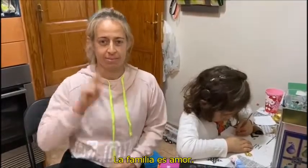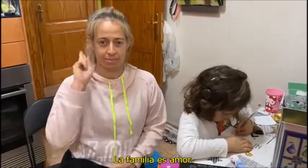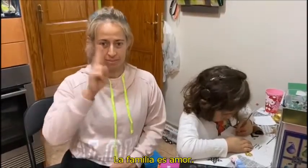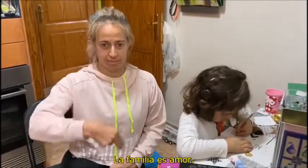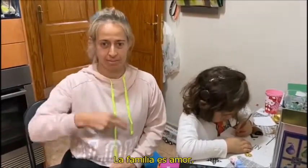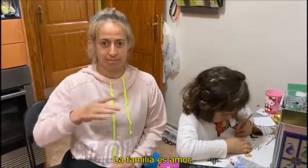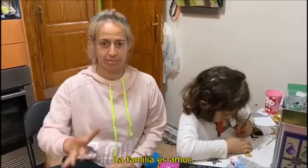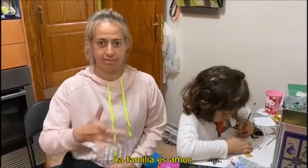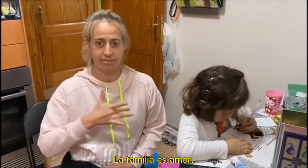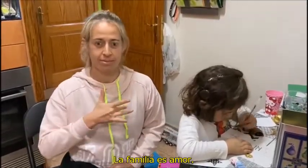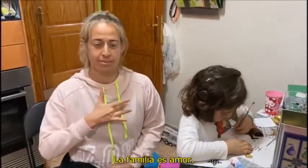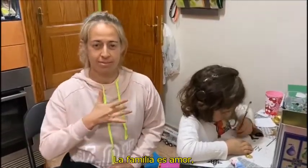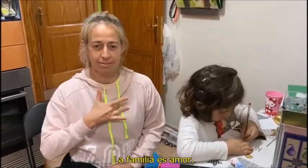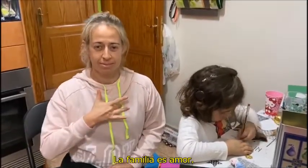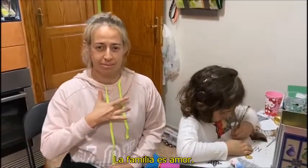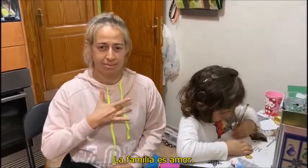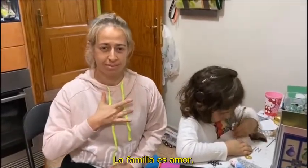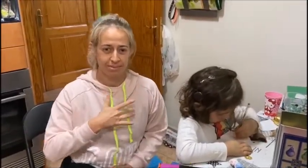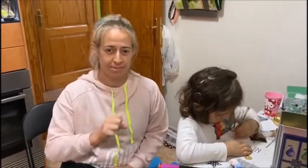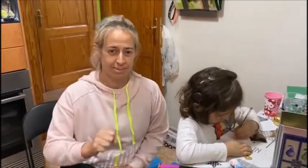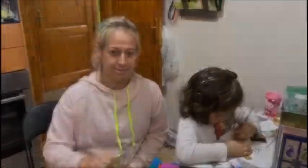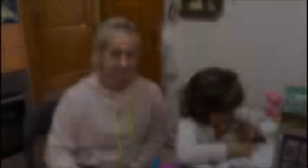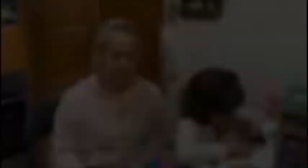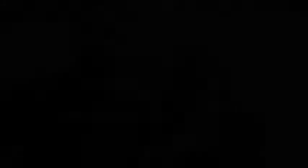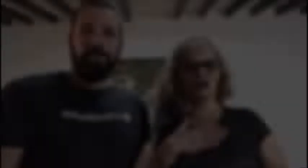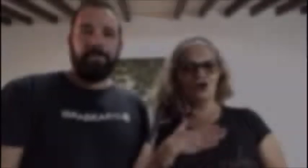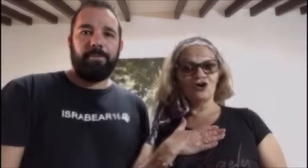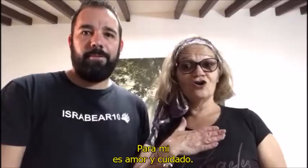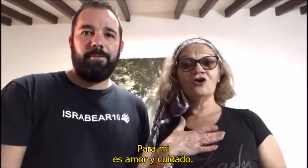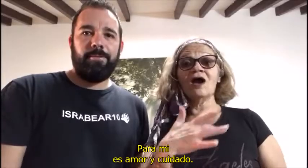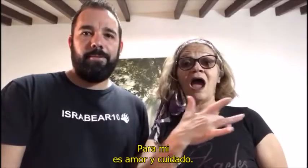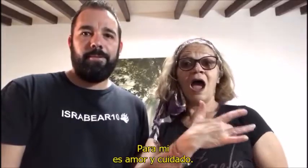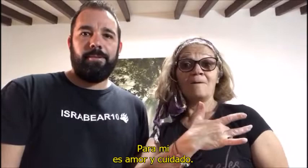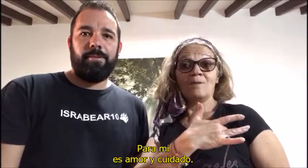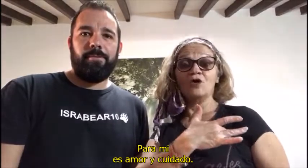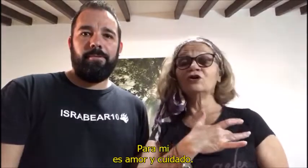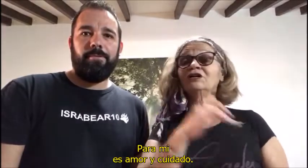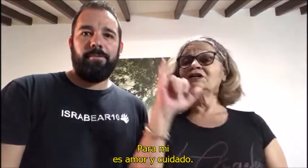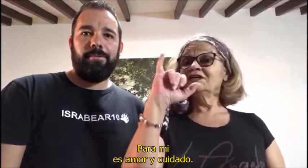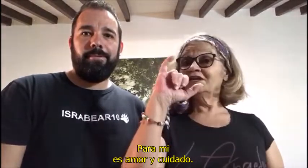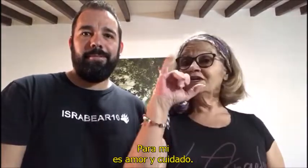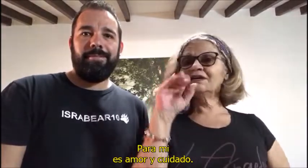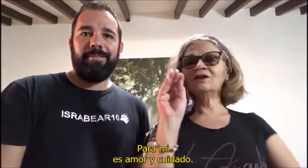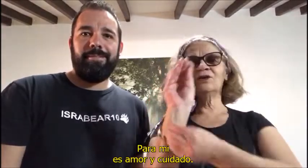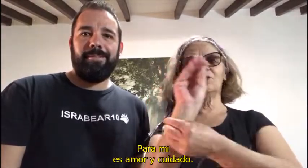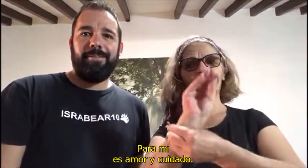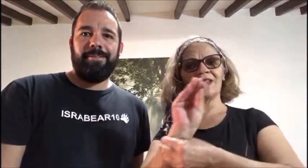La familia es amor. Para mí, es amor y cuidado.